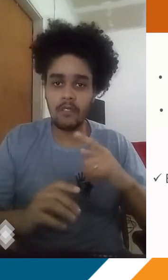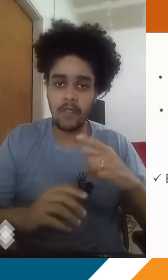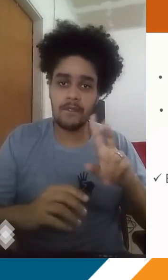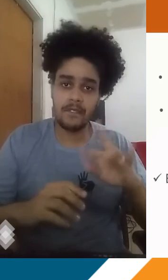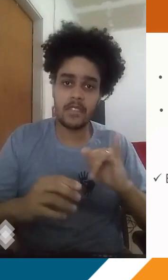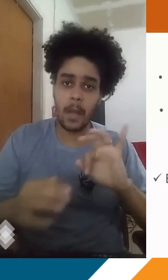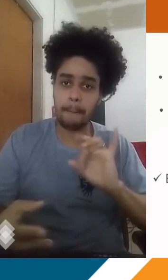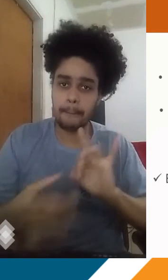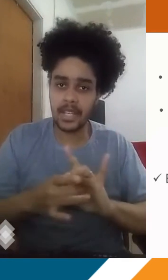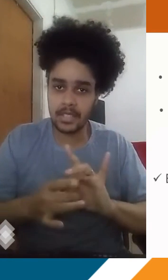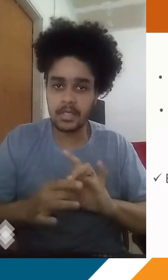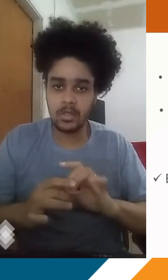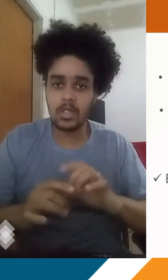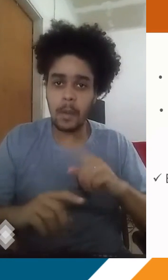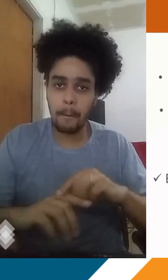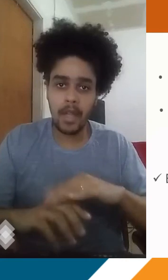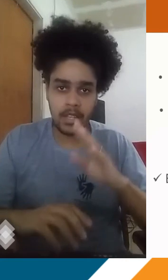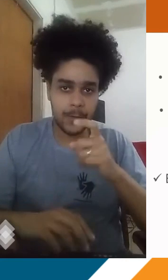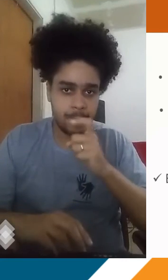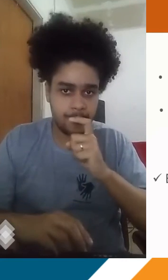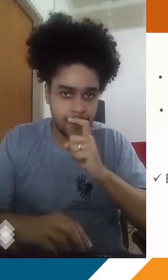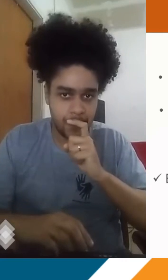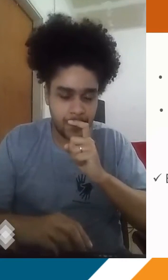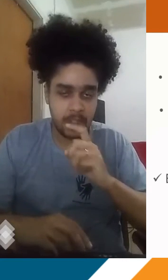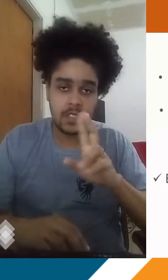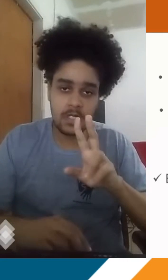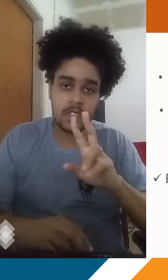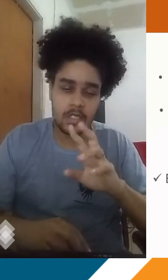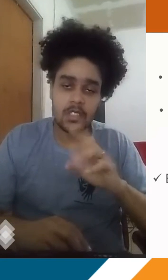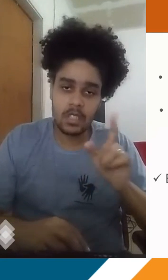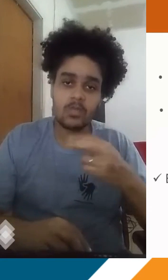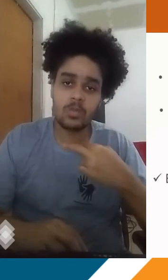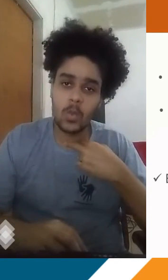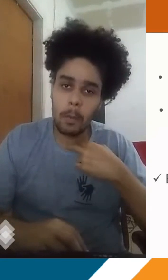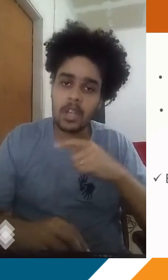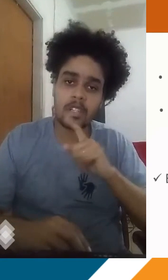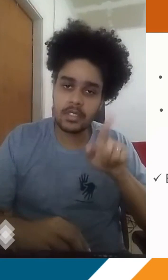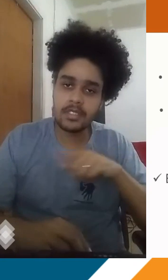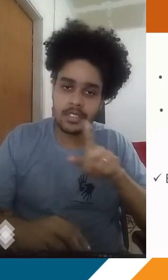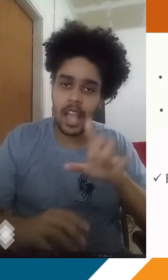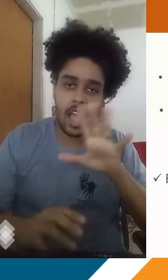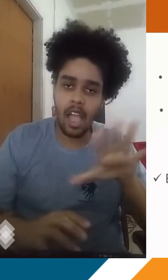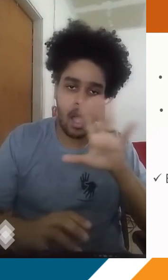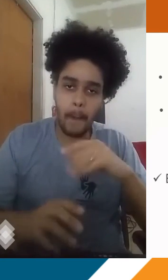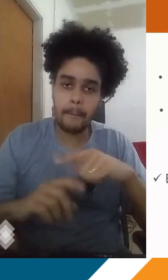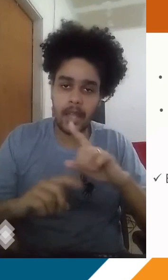e a gente tem o processo da inversão térmica, essas partículas vão ficar presas nesse ar mais